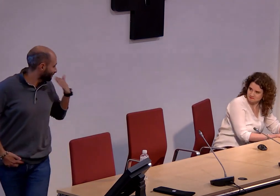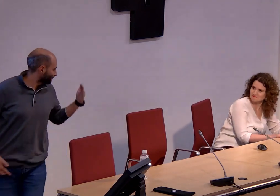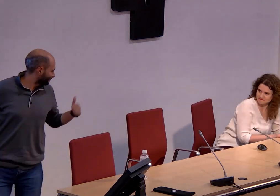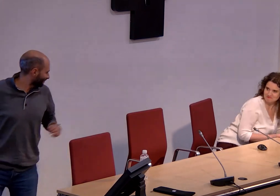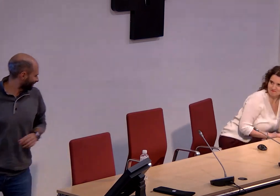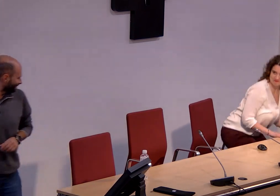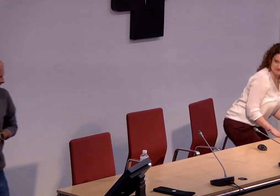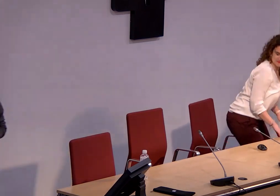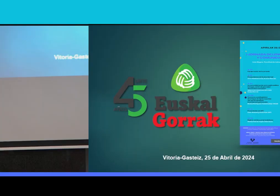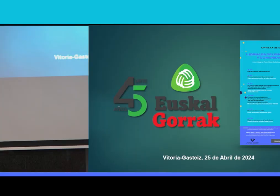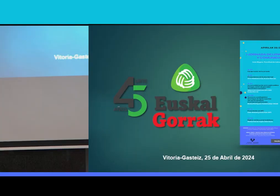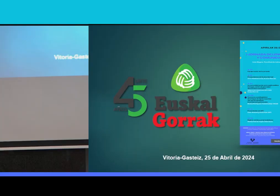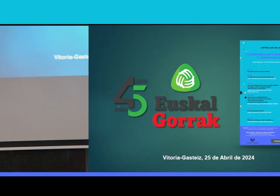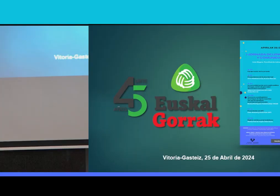Muchas gracias.